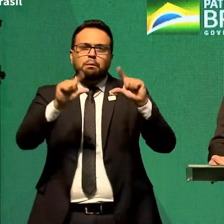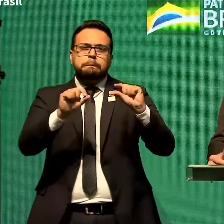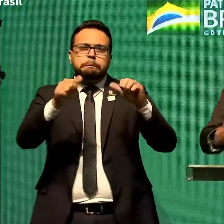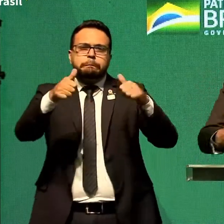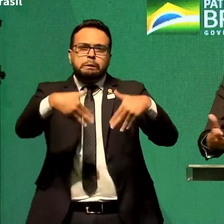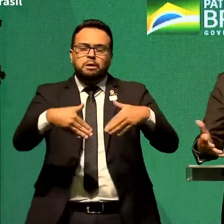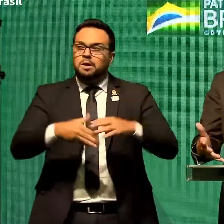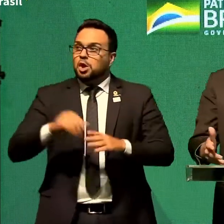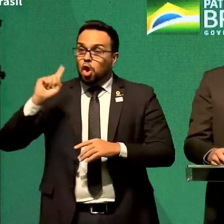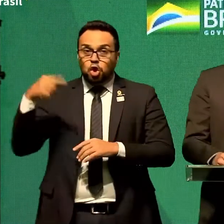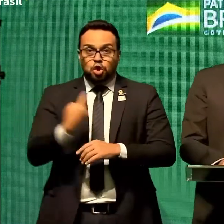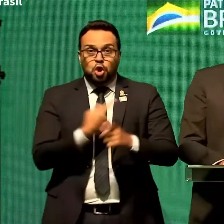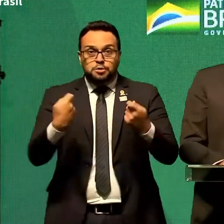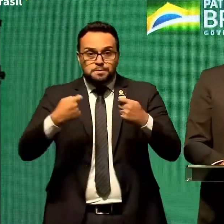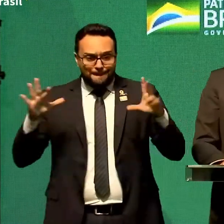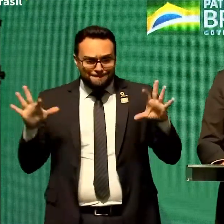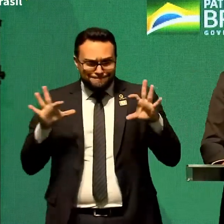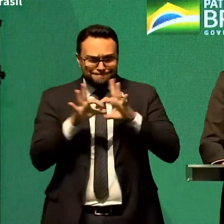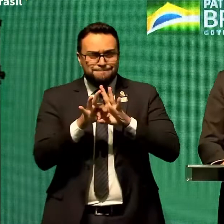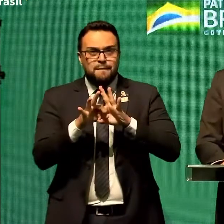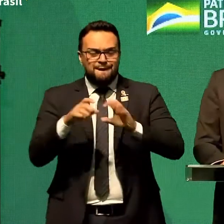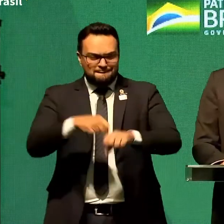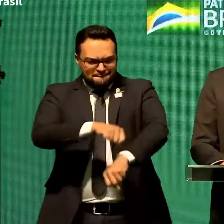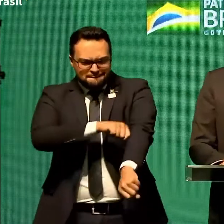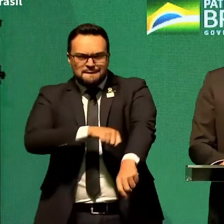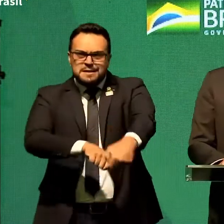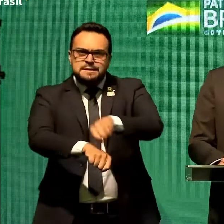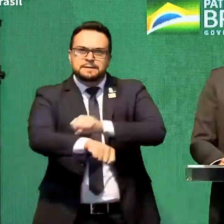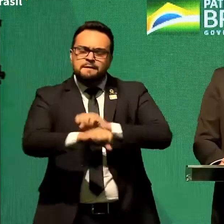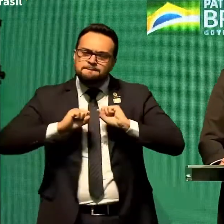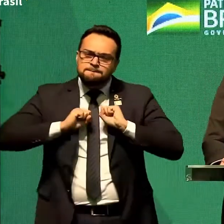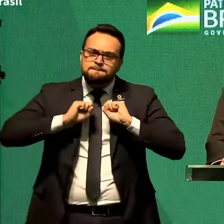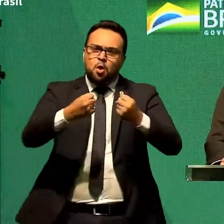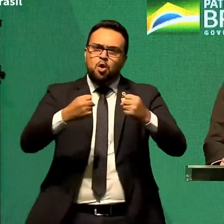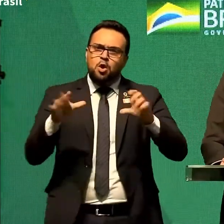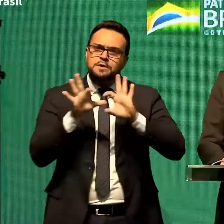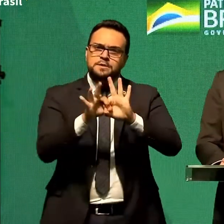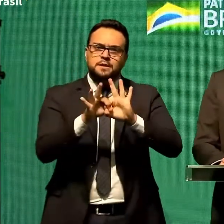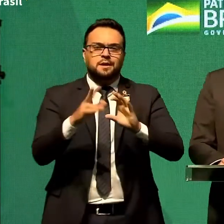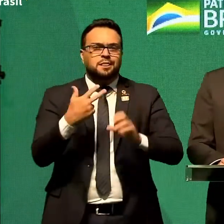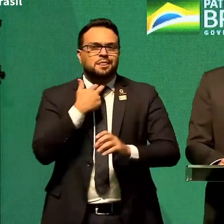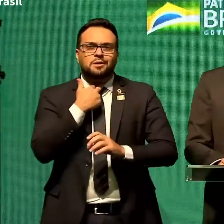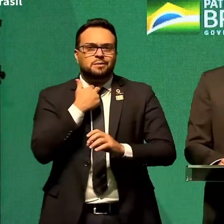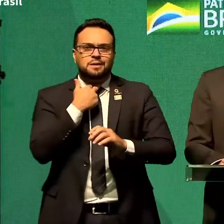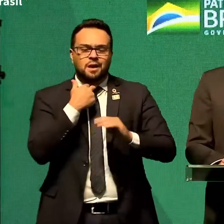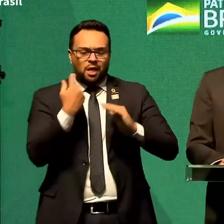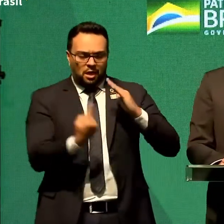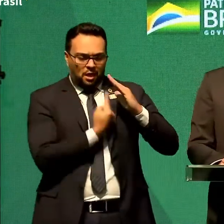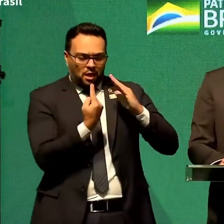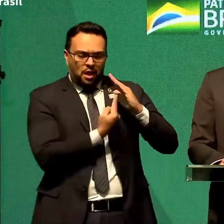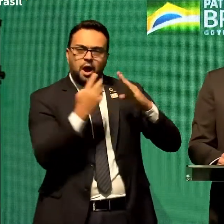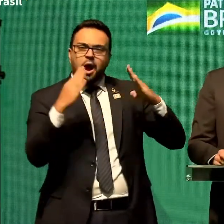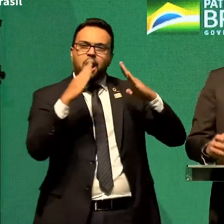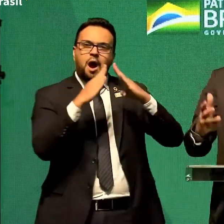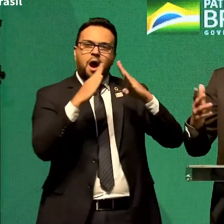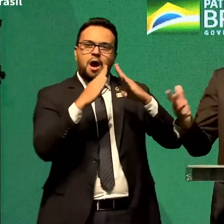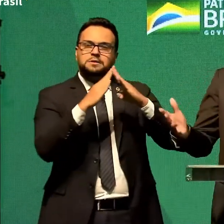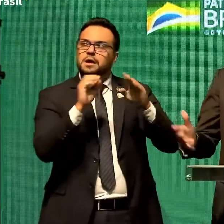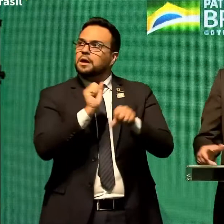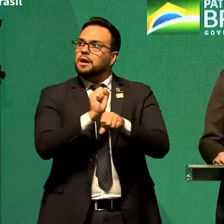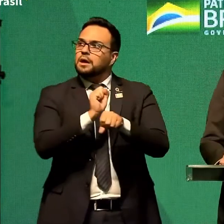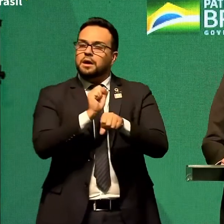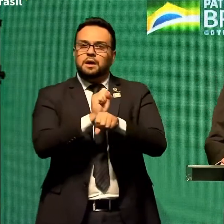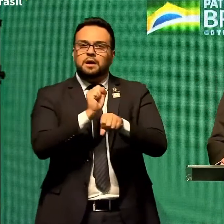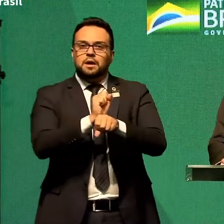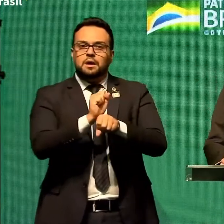forças para vencer esse inimigo. Não podemos ficar em casa, há de eterno, esperando que a